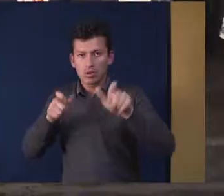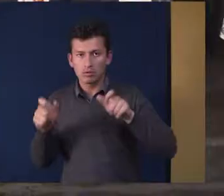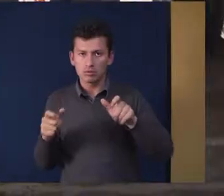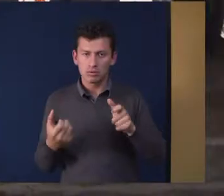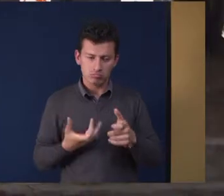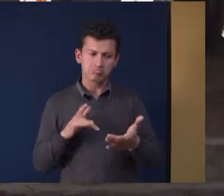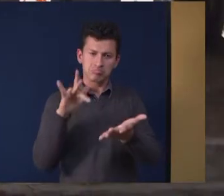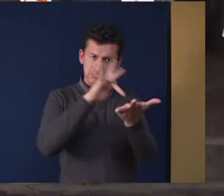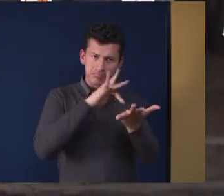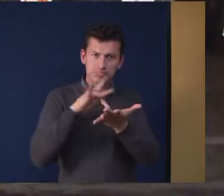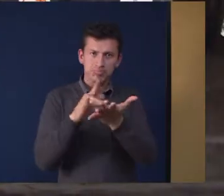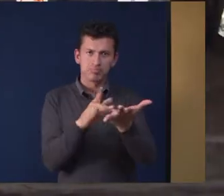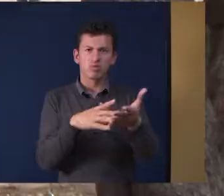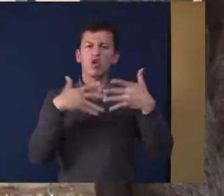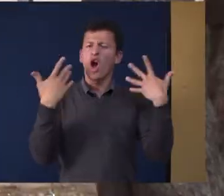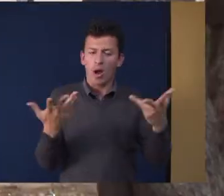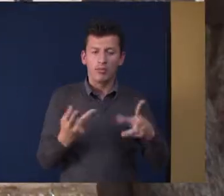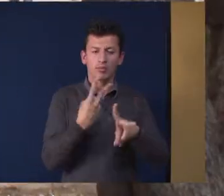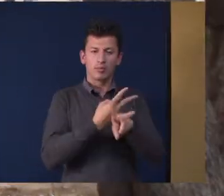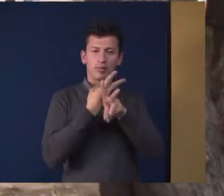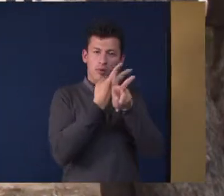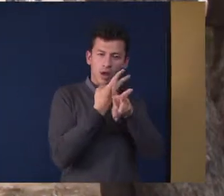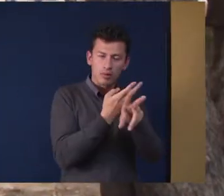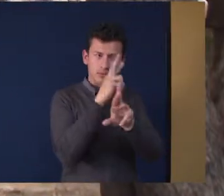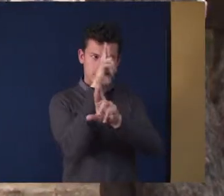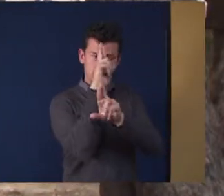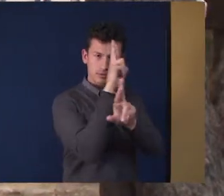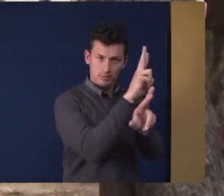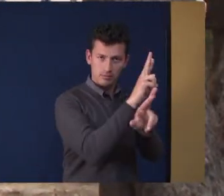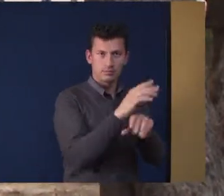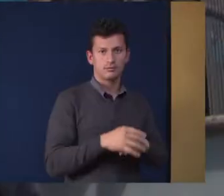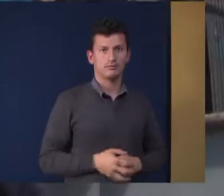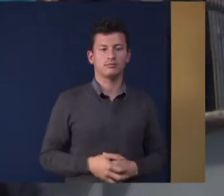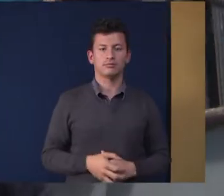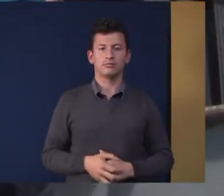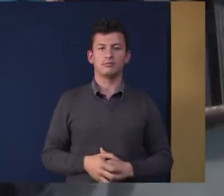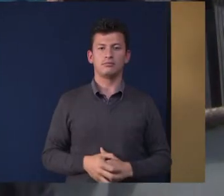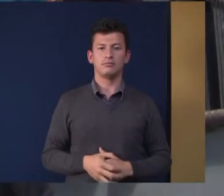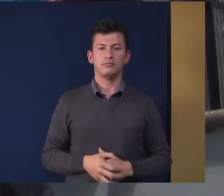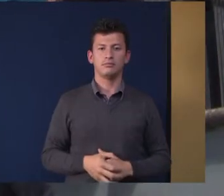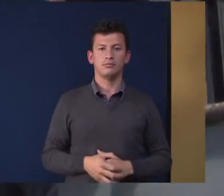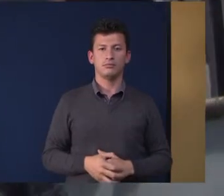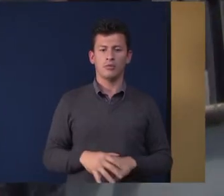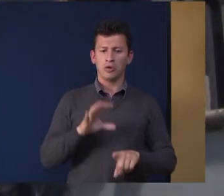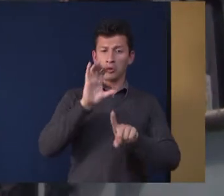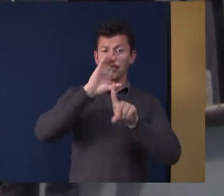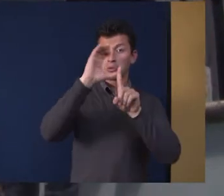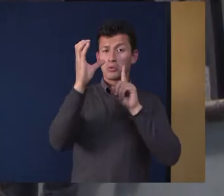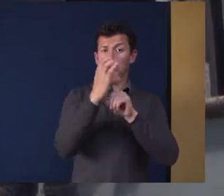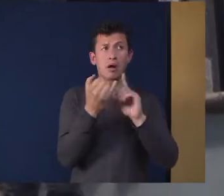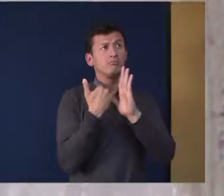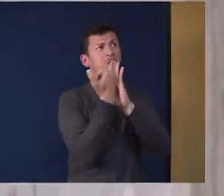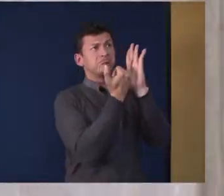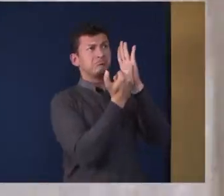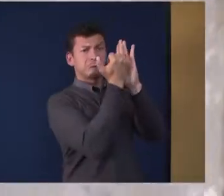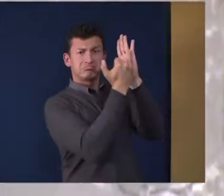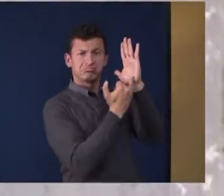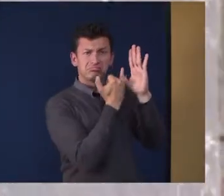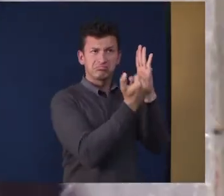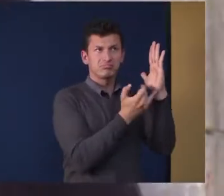respetándola Cultura es rayar, listo, pero pues hagámoslo en espacios apropiados, lugares específicos